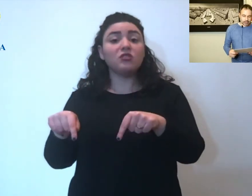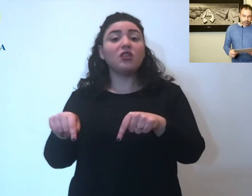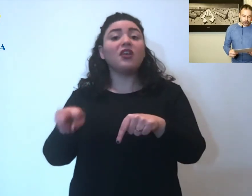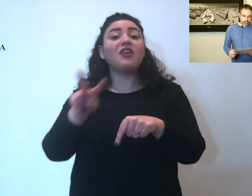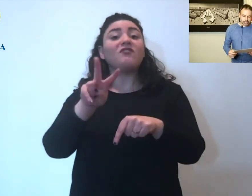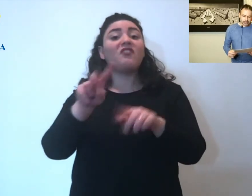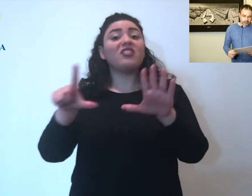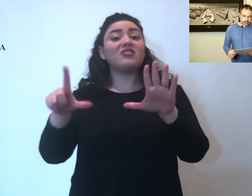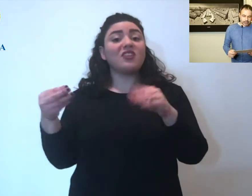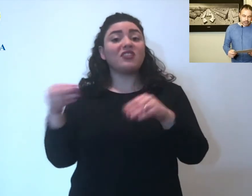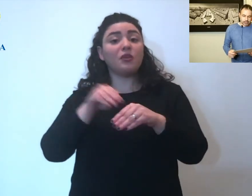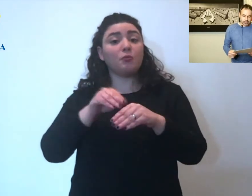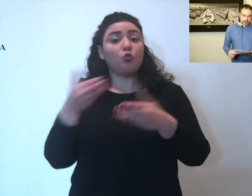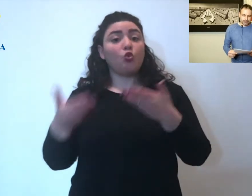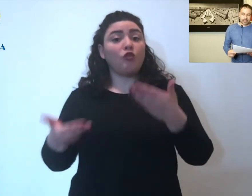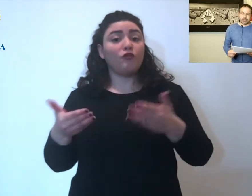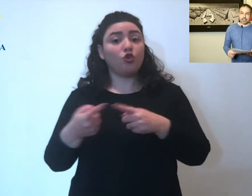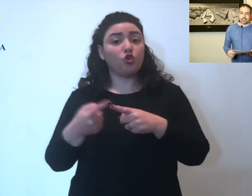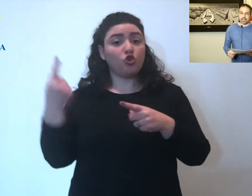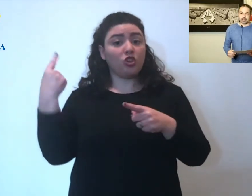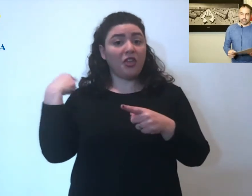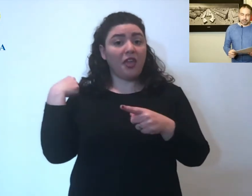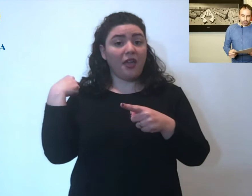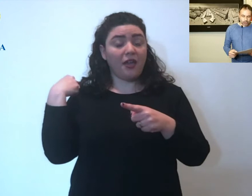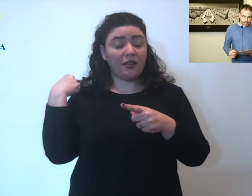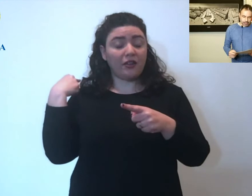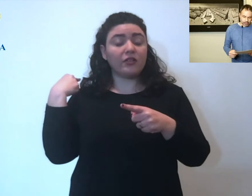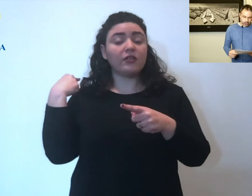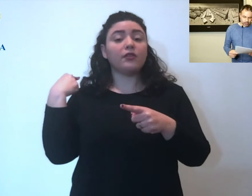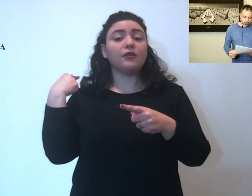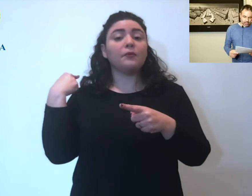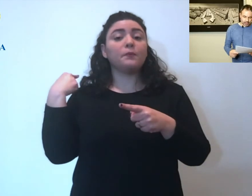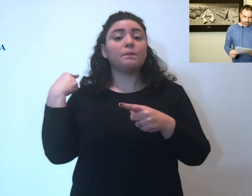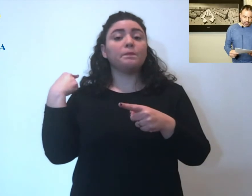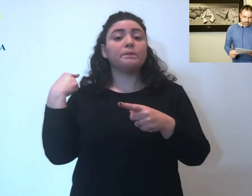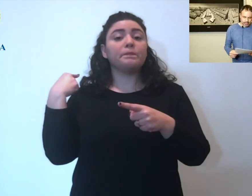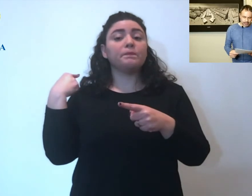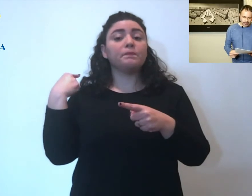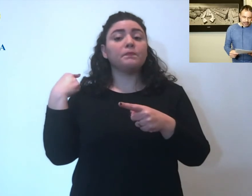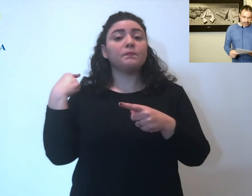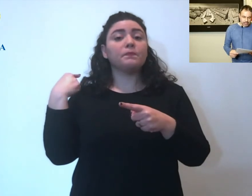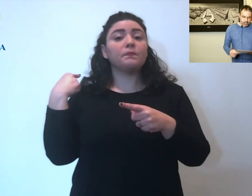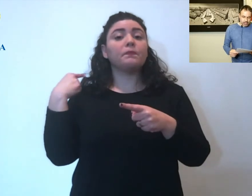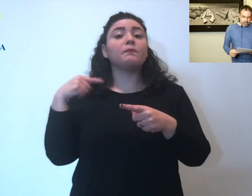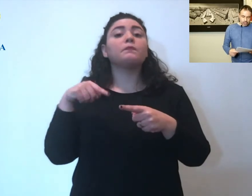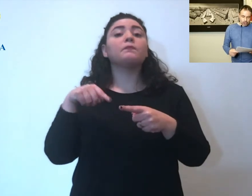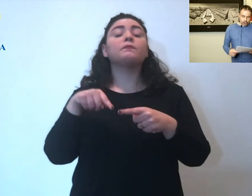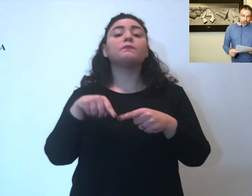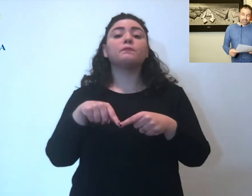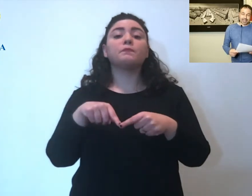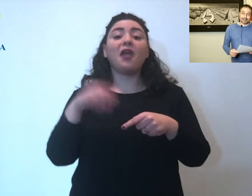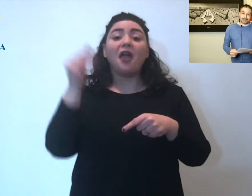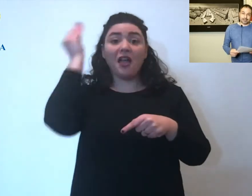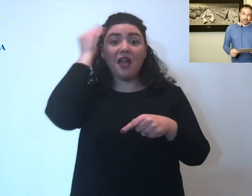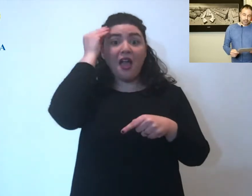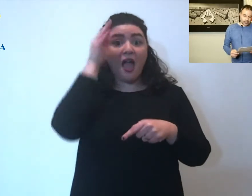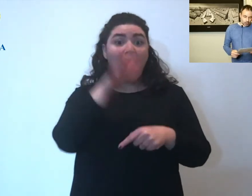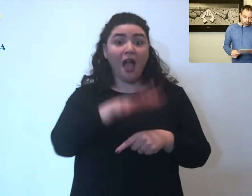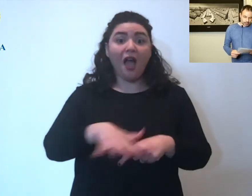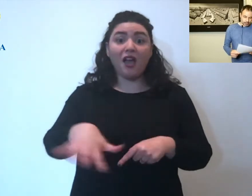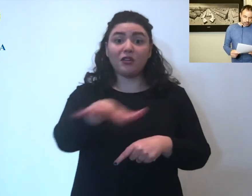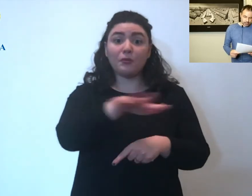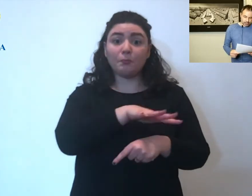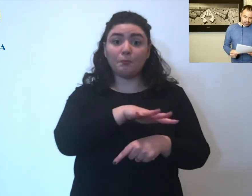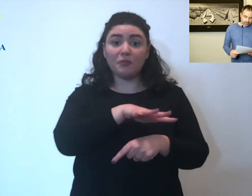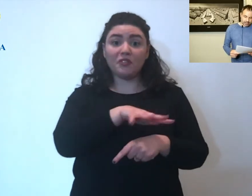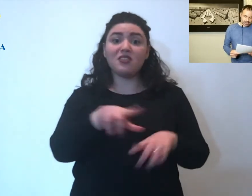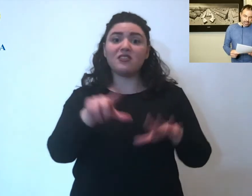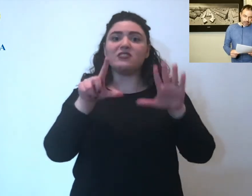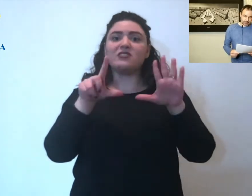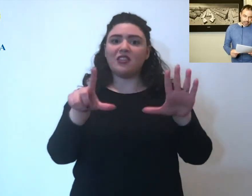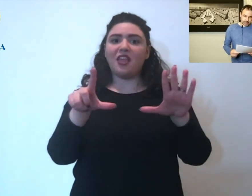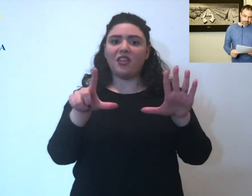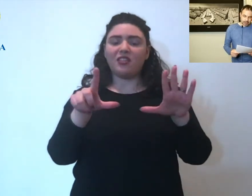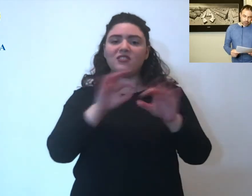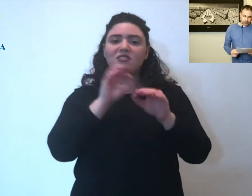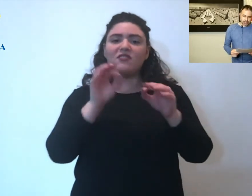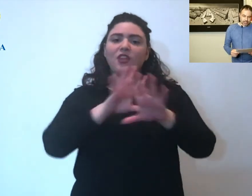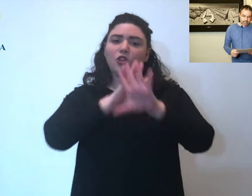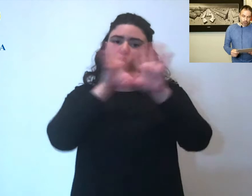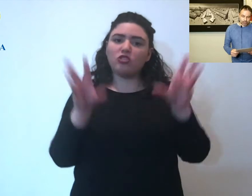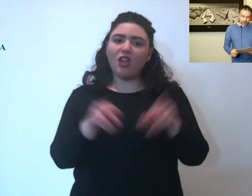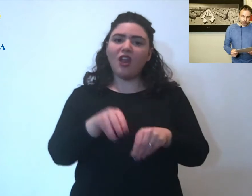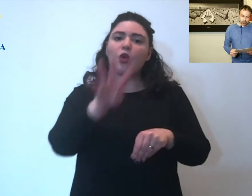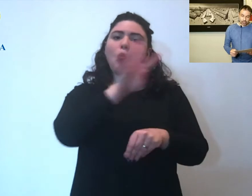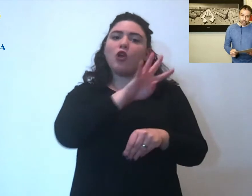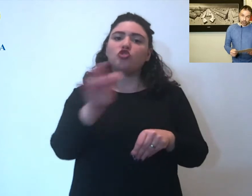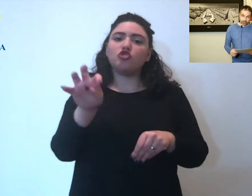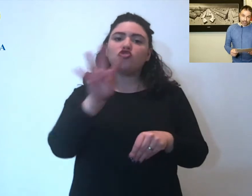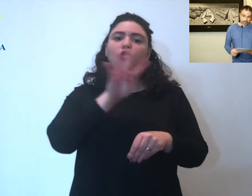positivi a Modena, 27 in più rispetto alla giornata di ieri. Sono 7 i nuovi positivi a Carpi, arriviamo